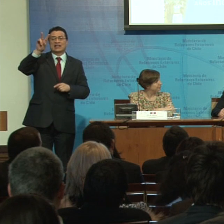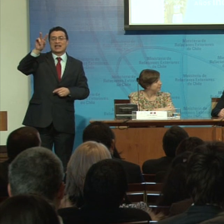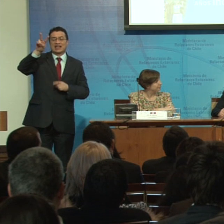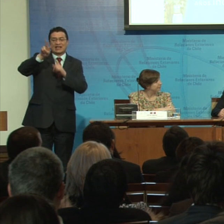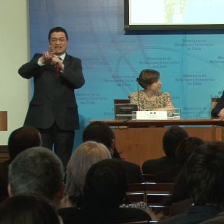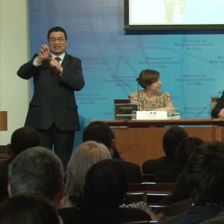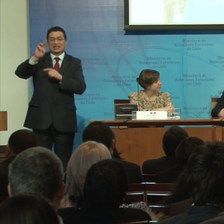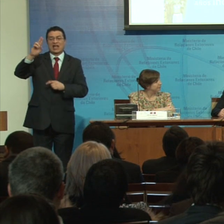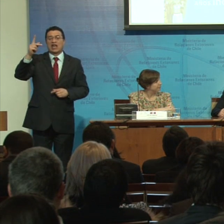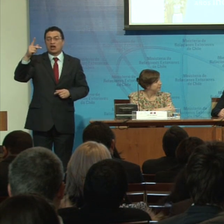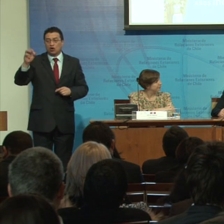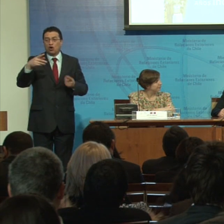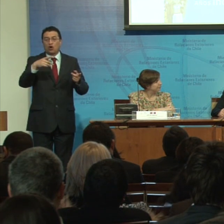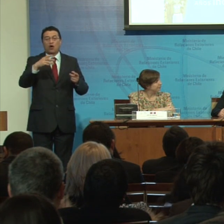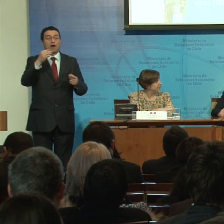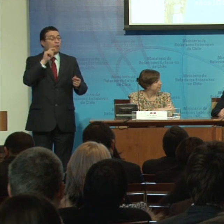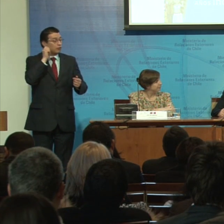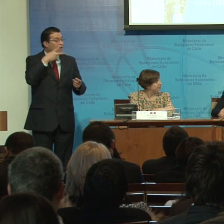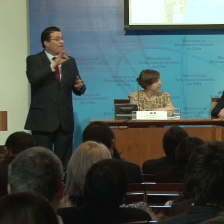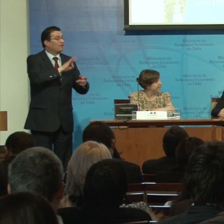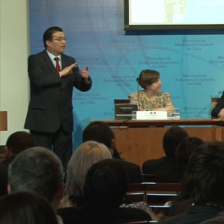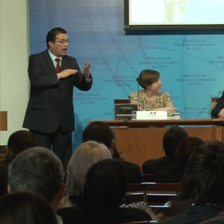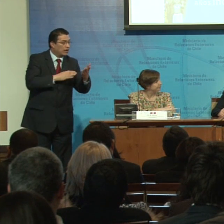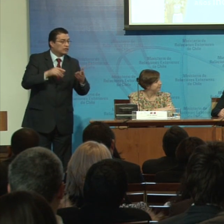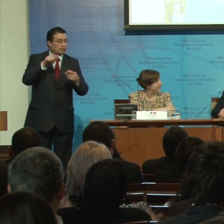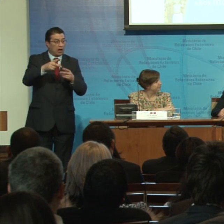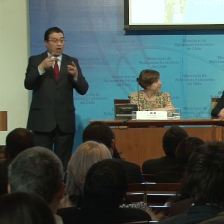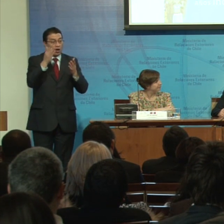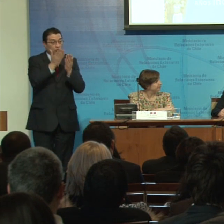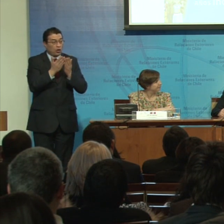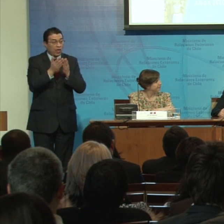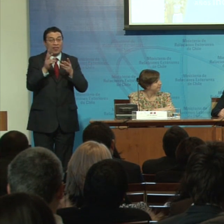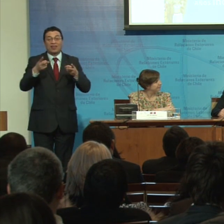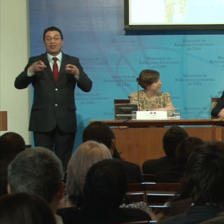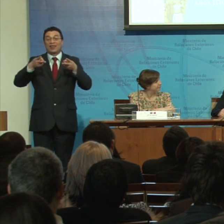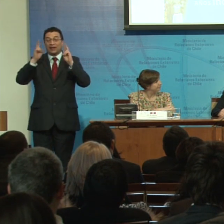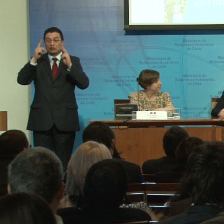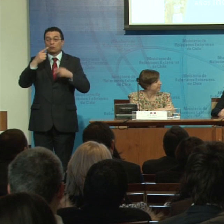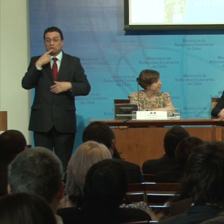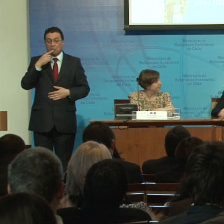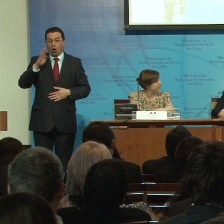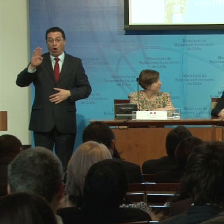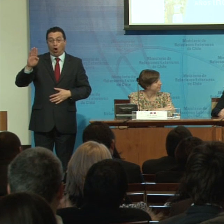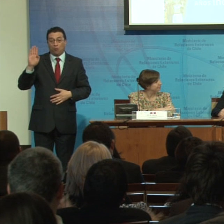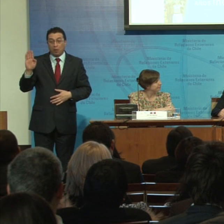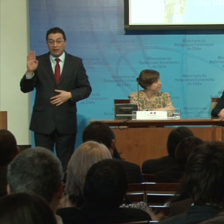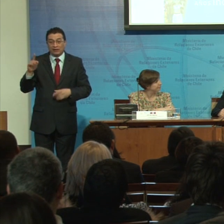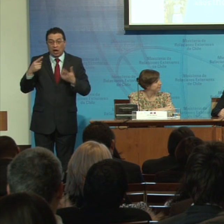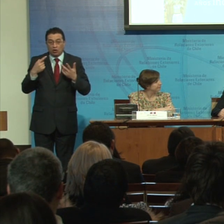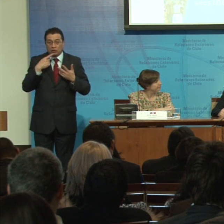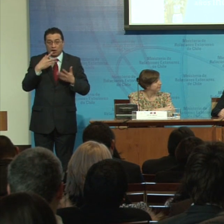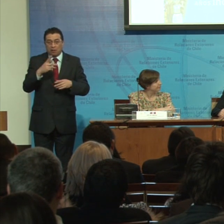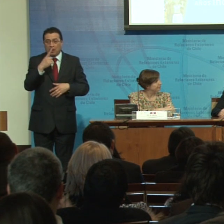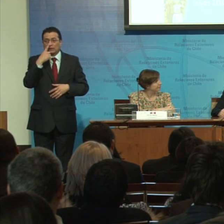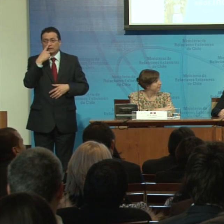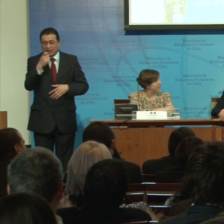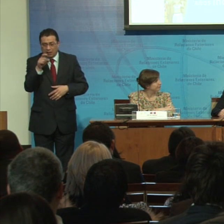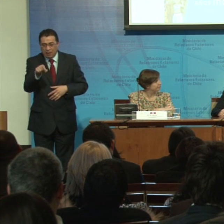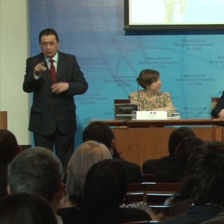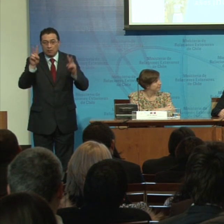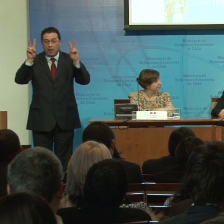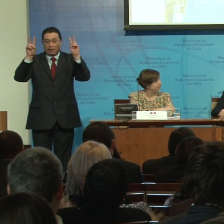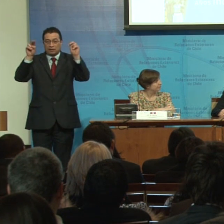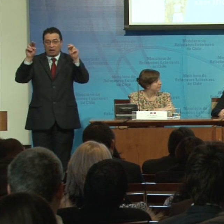Andrea Valar en Francia estudiantes de derecho que se comprometieron seriamente con el tema